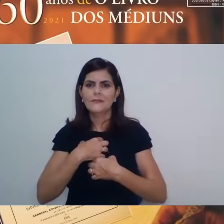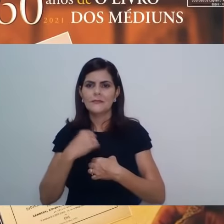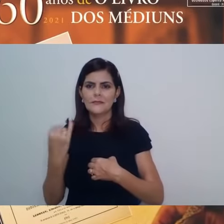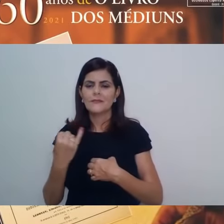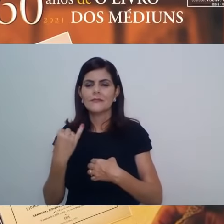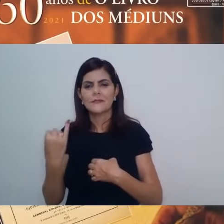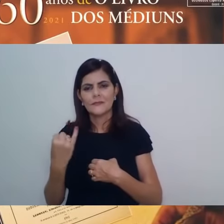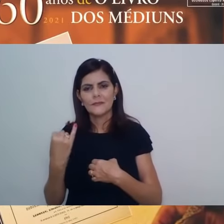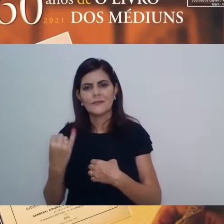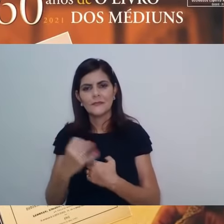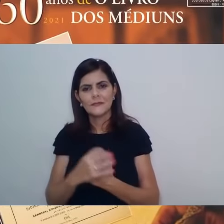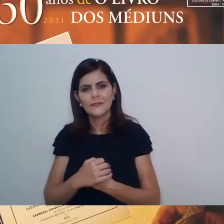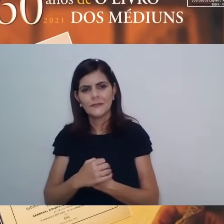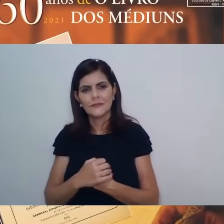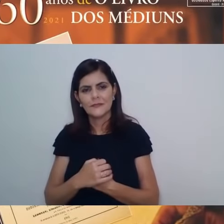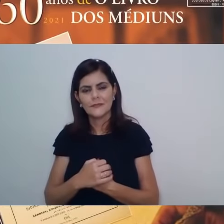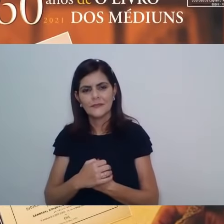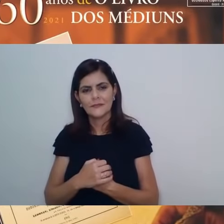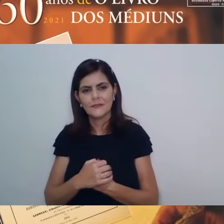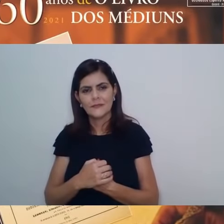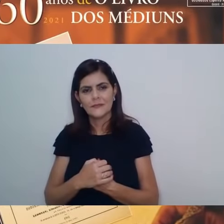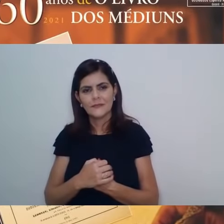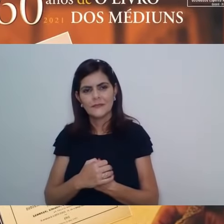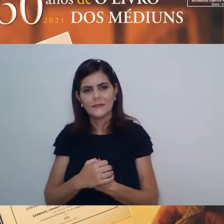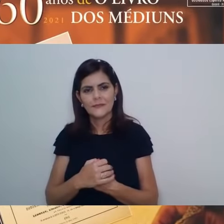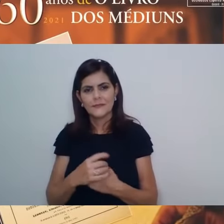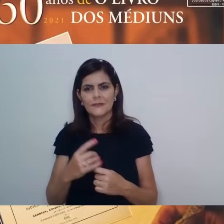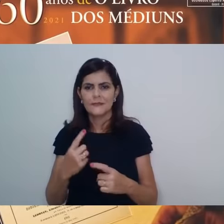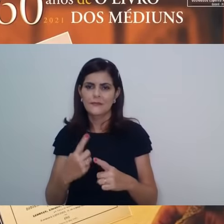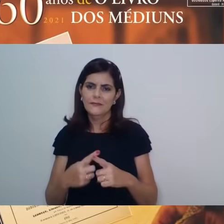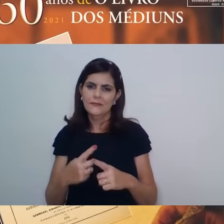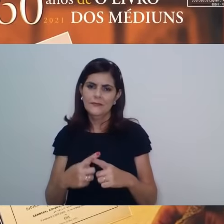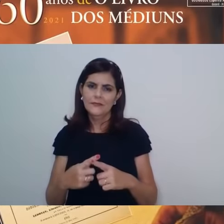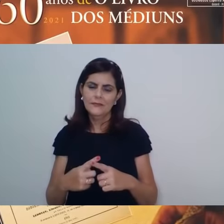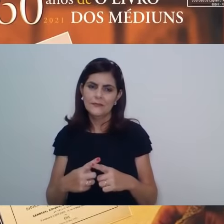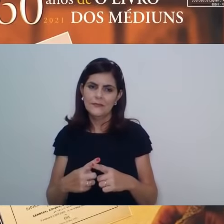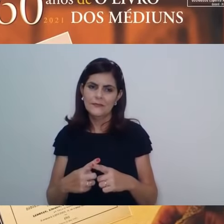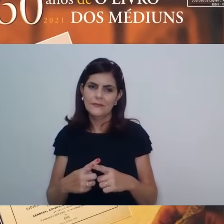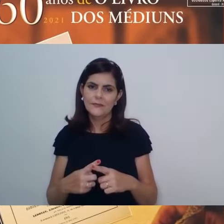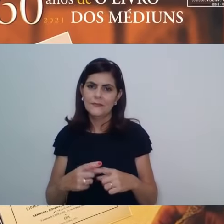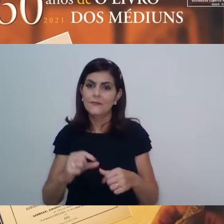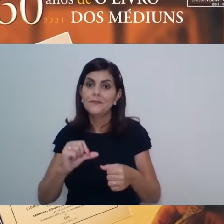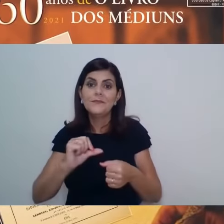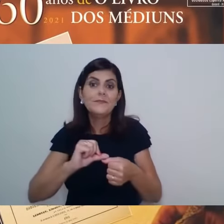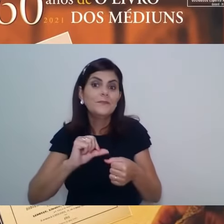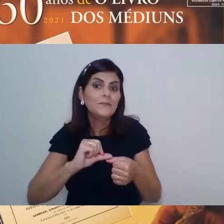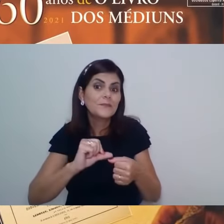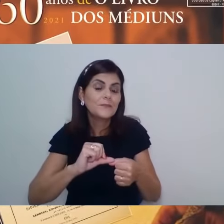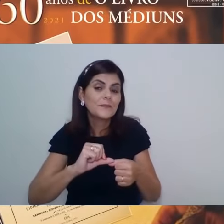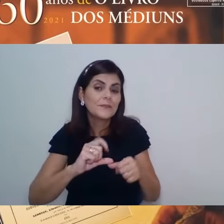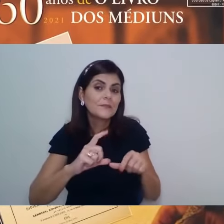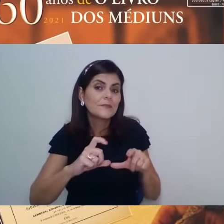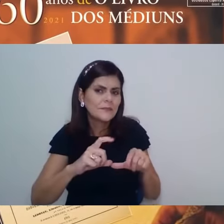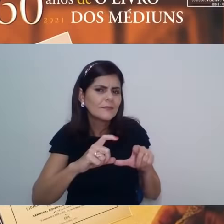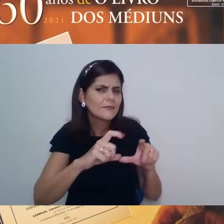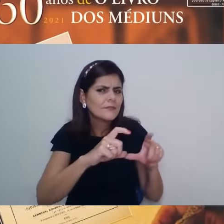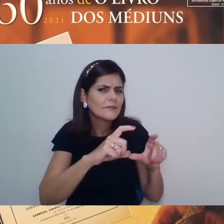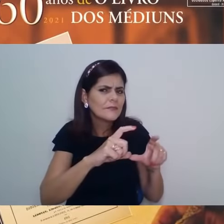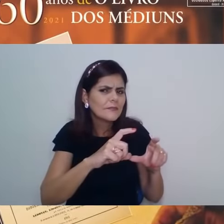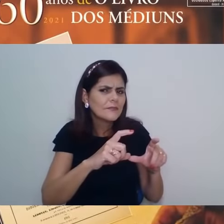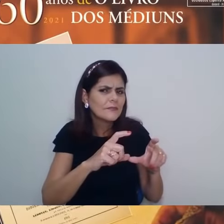Porque foi a que lhe possibilitou fazer das outras, das viagens físicas, digamos assim,